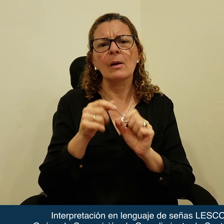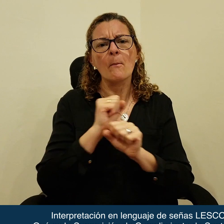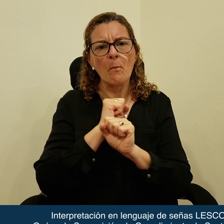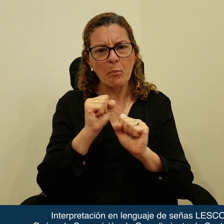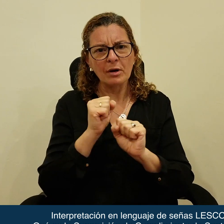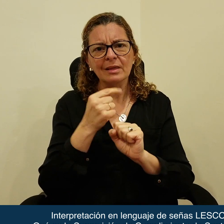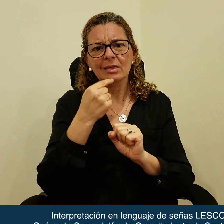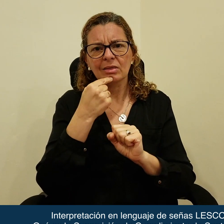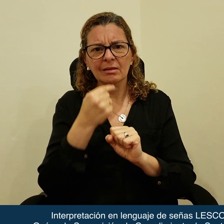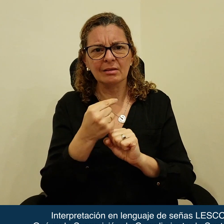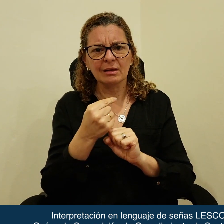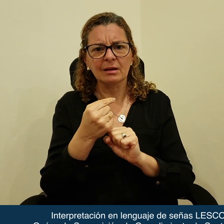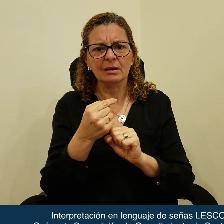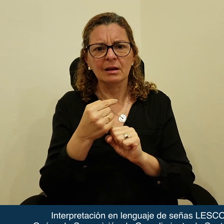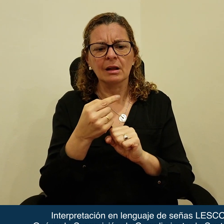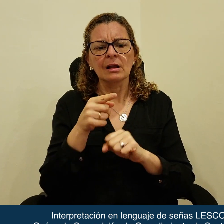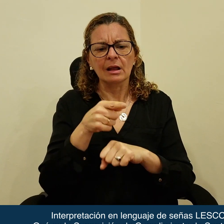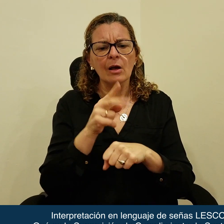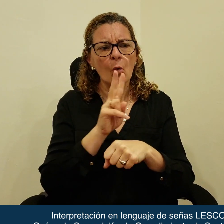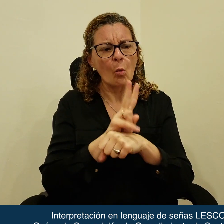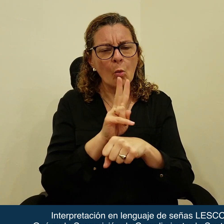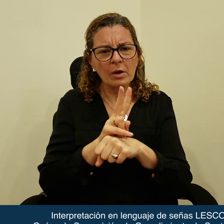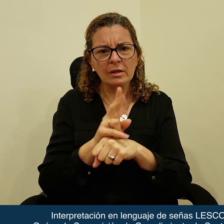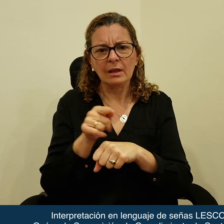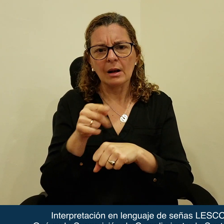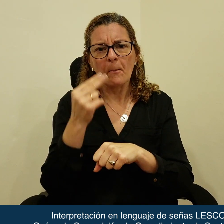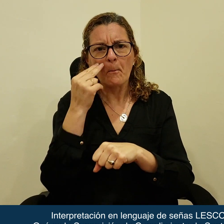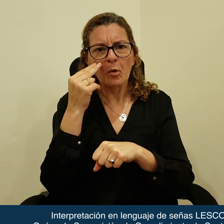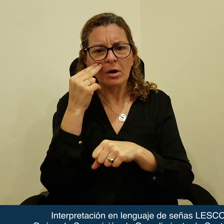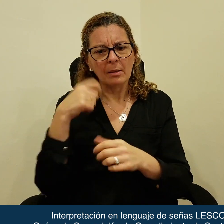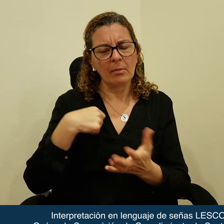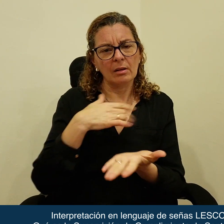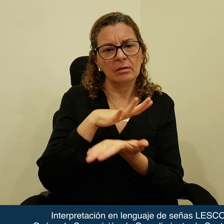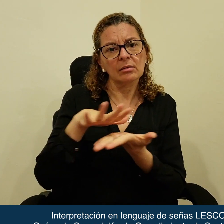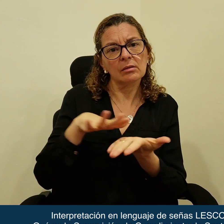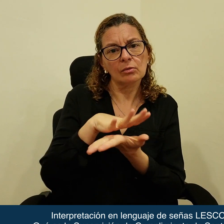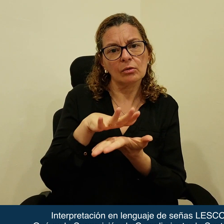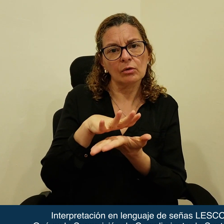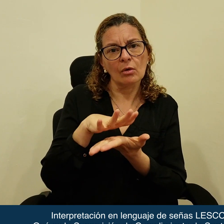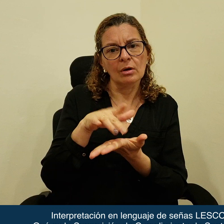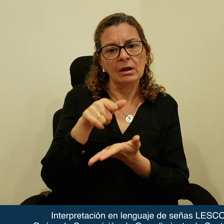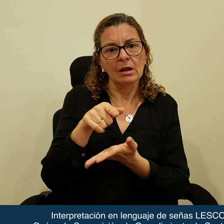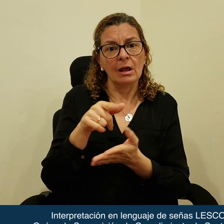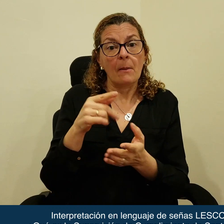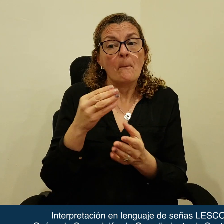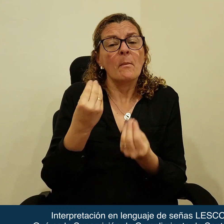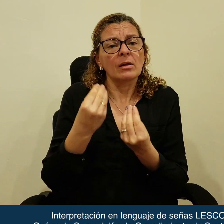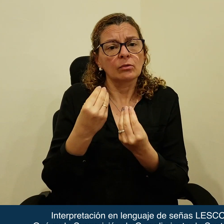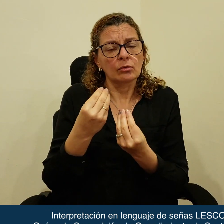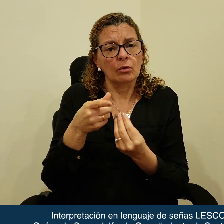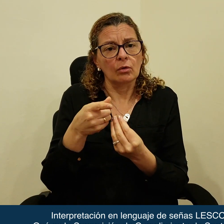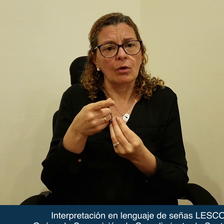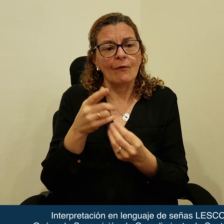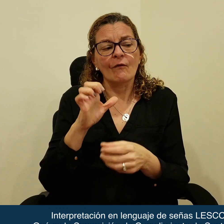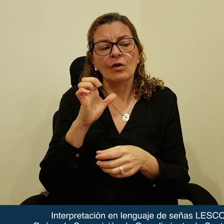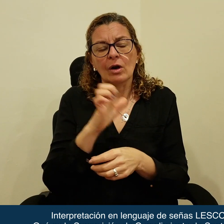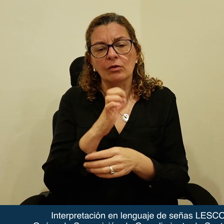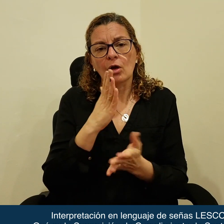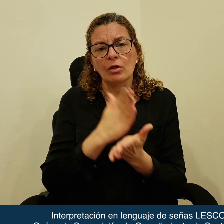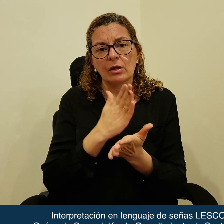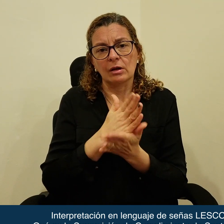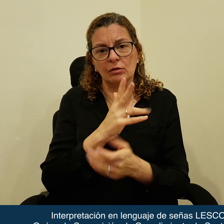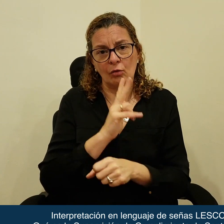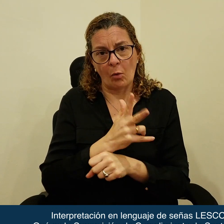de disponer que se reparen las consecuencias de la situación que haya configurado la violación a los